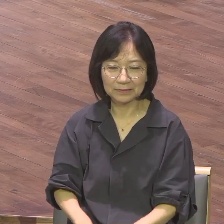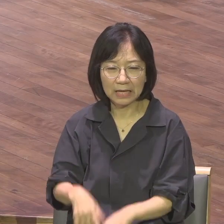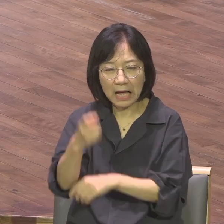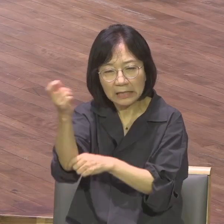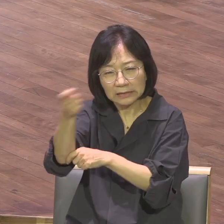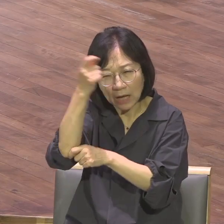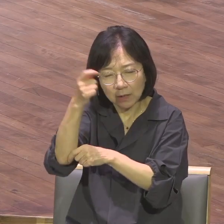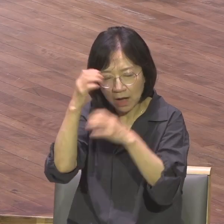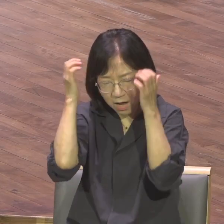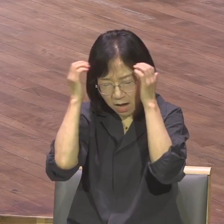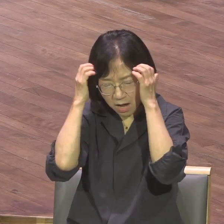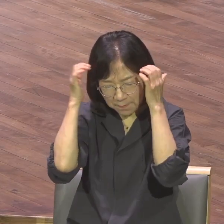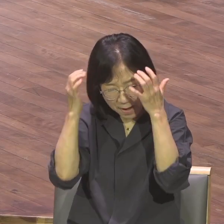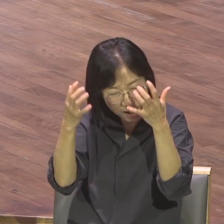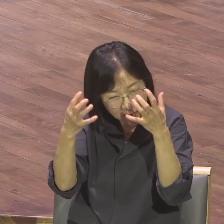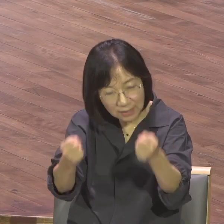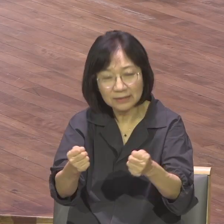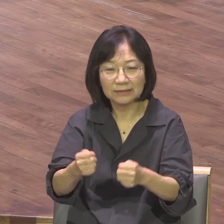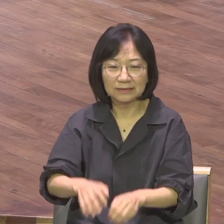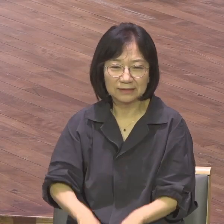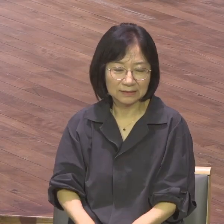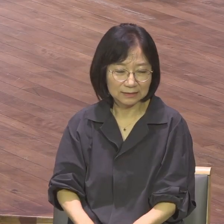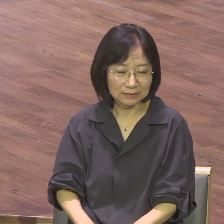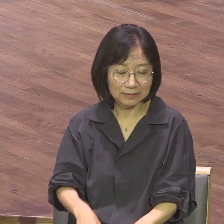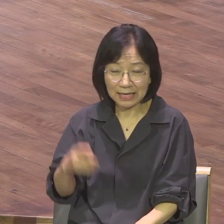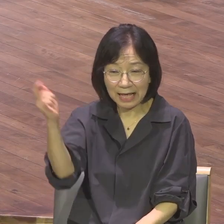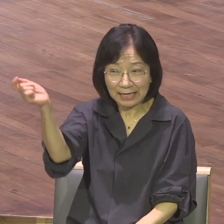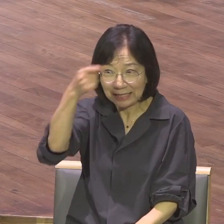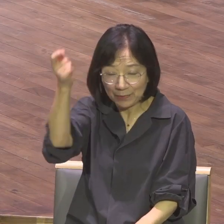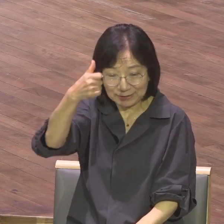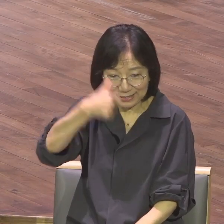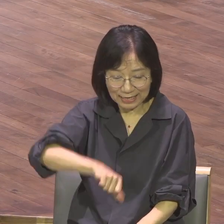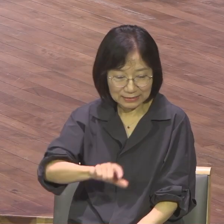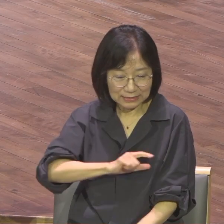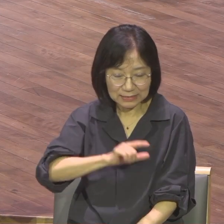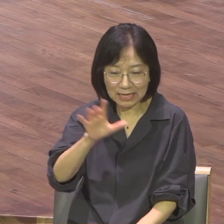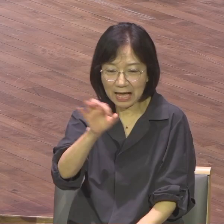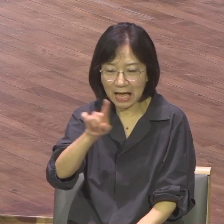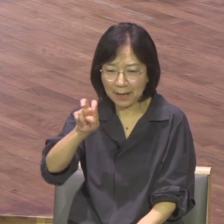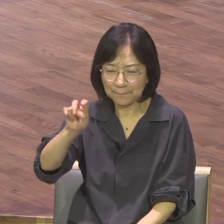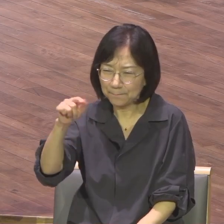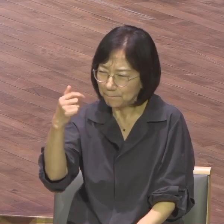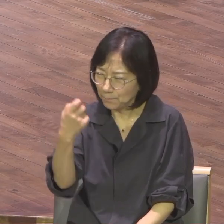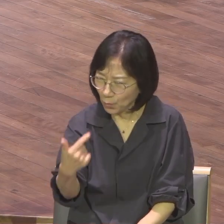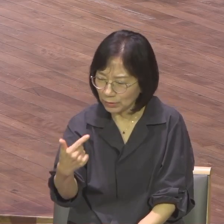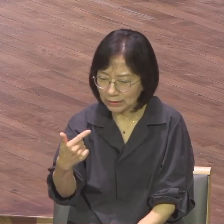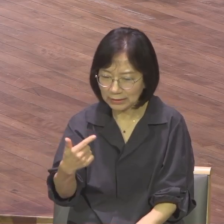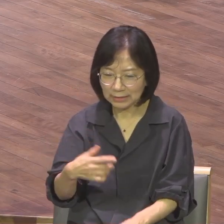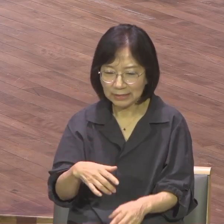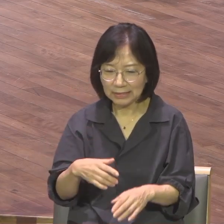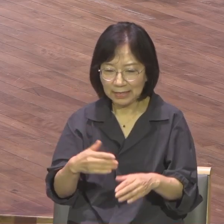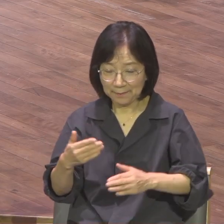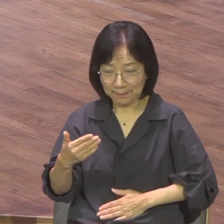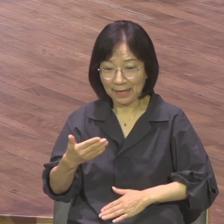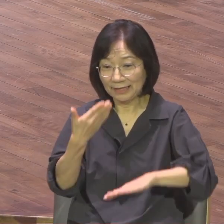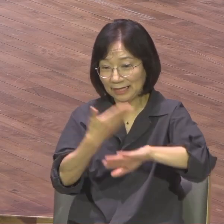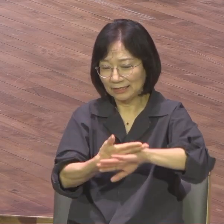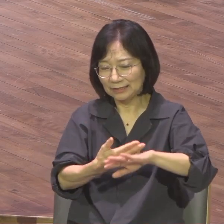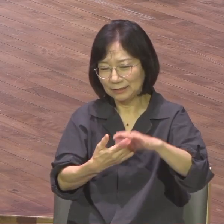3월 하에 보게 되면 다윗의 아들 암론이 이봉루의 동생 다마를 겁탈합니다 워낙 자녀가 많다 보니까